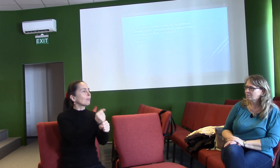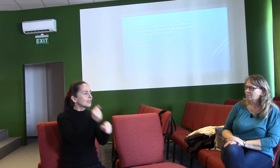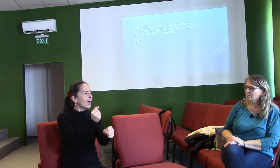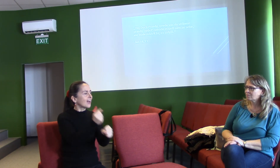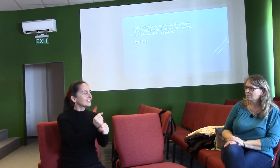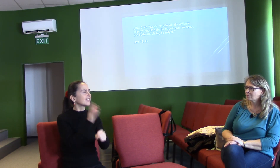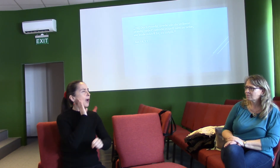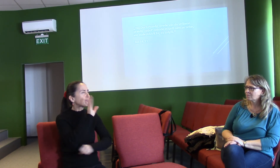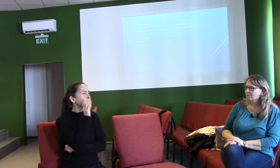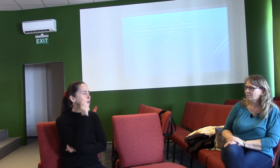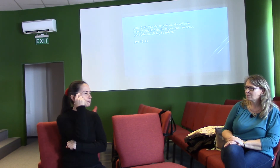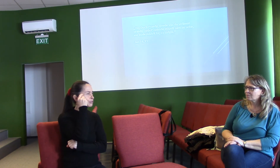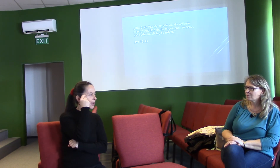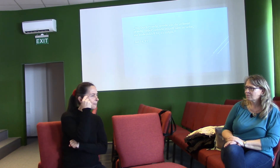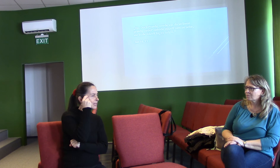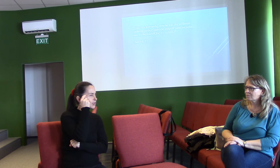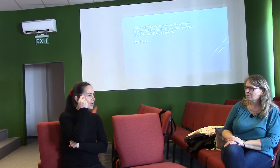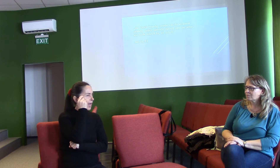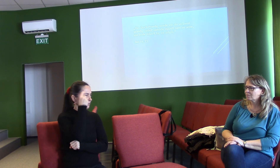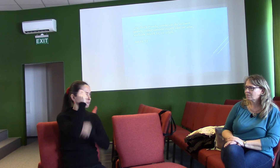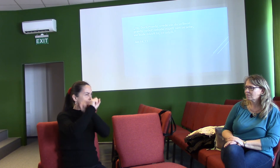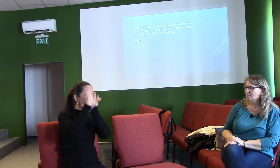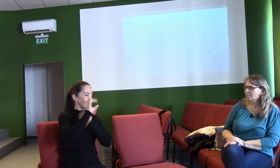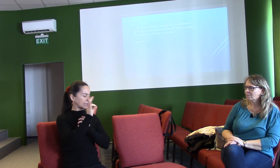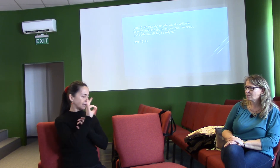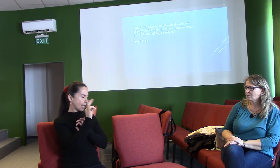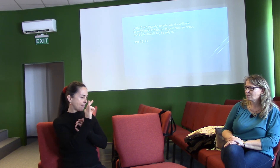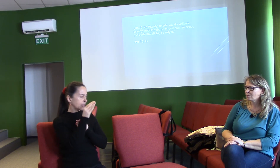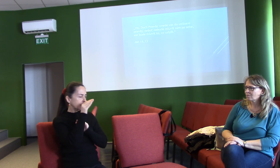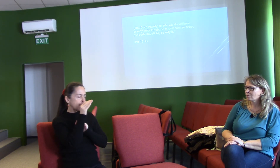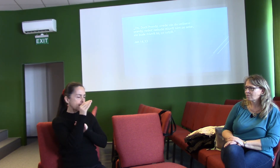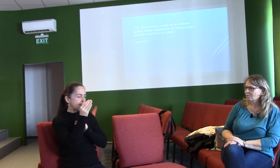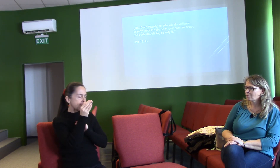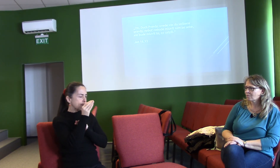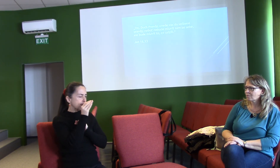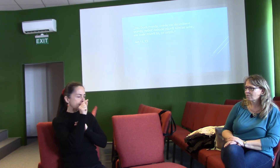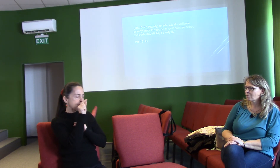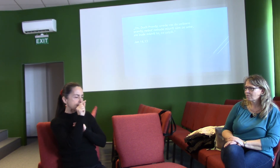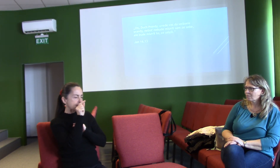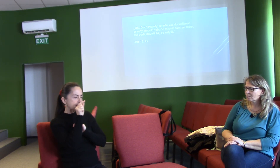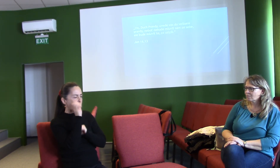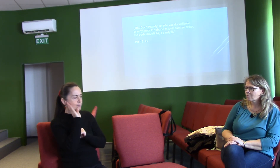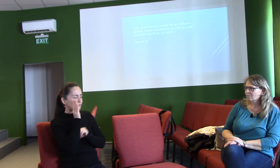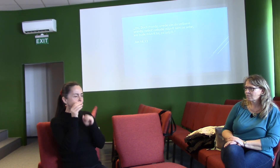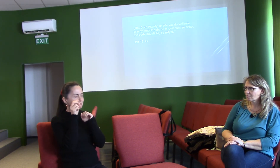jedné té plošce z toho diamantu, jo, třeba Bůh je svatý, Bůh je neměný, věčný, majestátní,